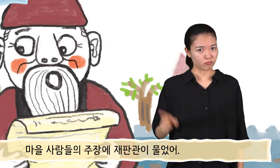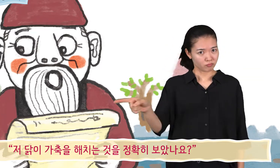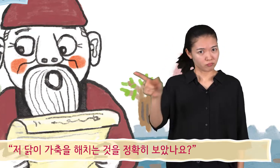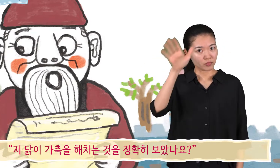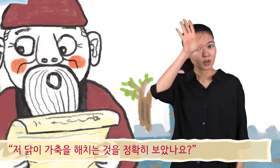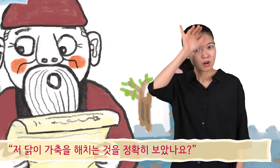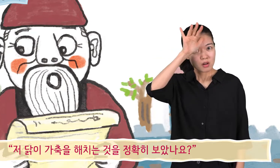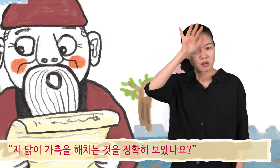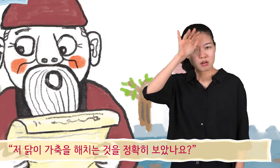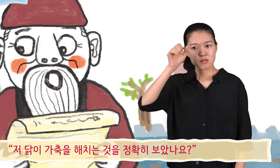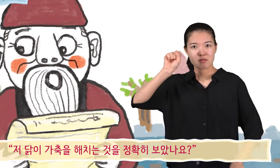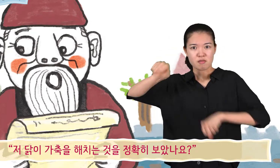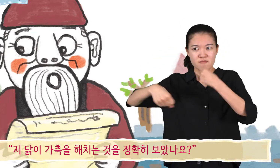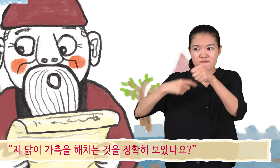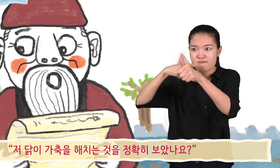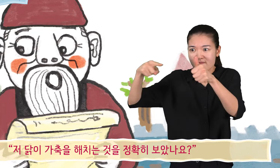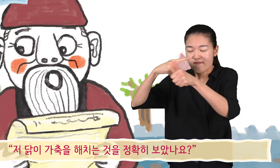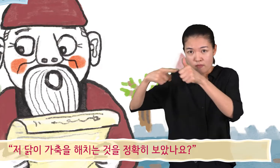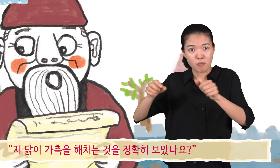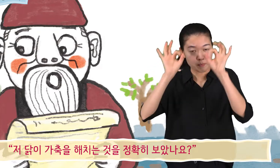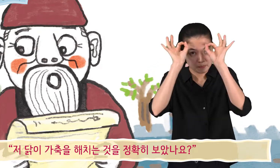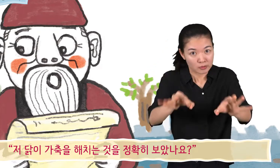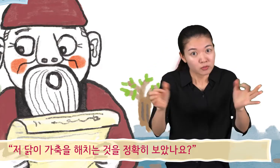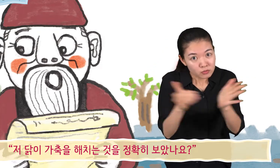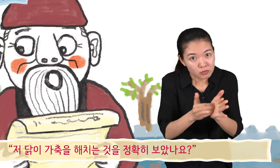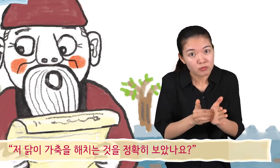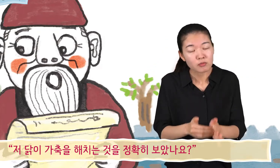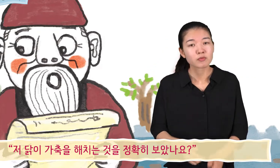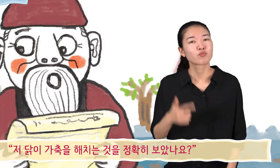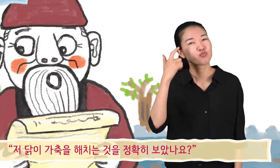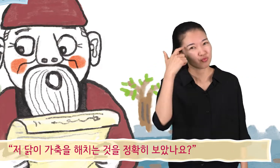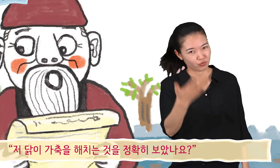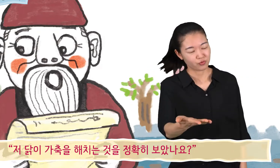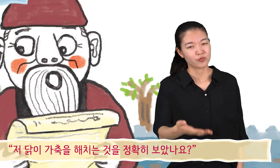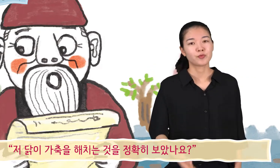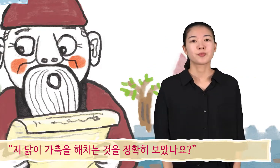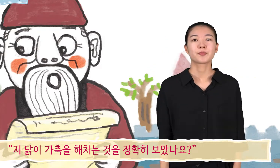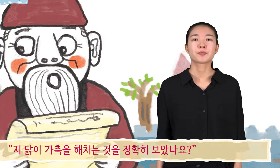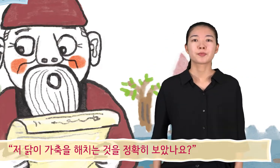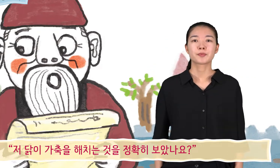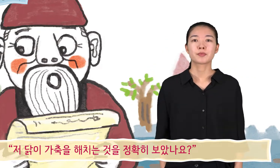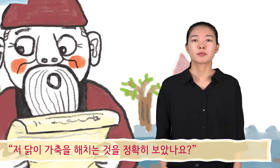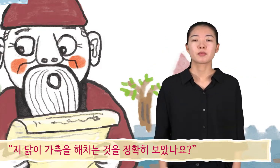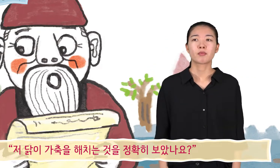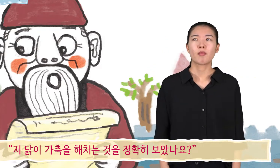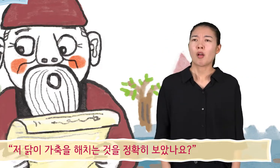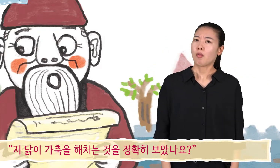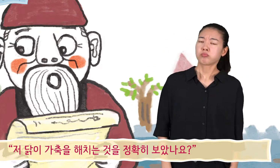저 닭이 가축을 해치는 것을 정확히 보았나요?